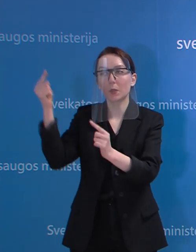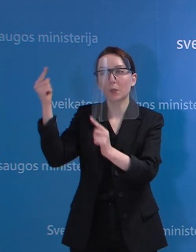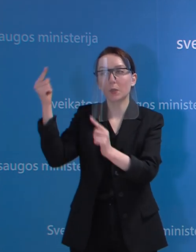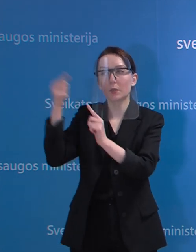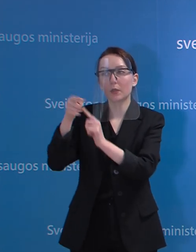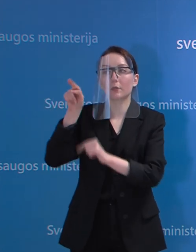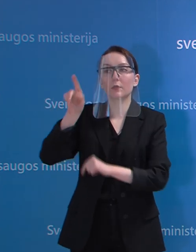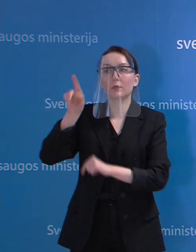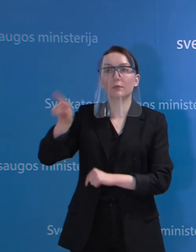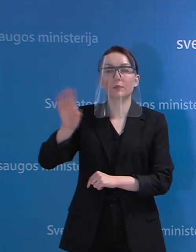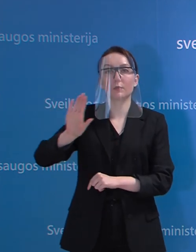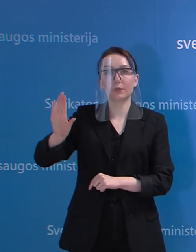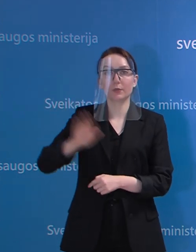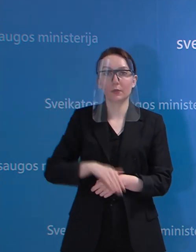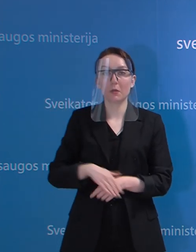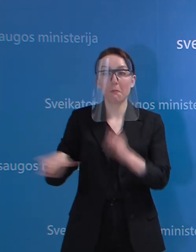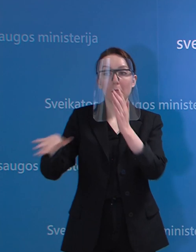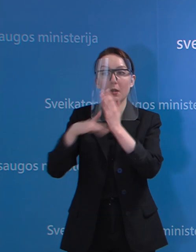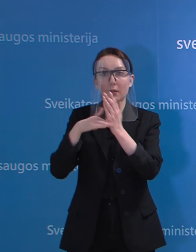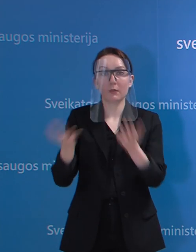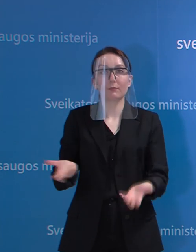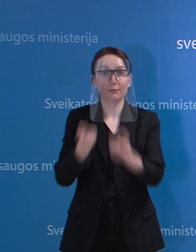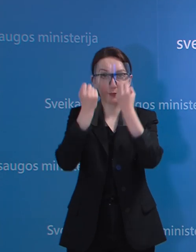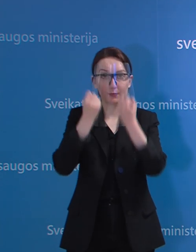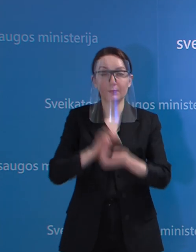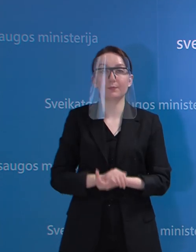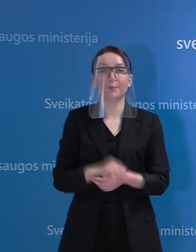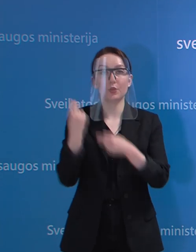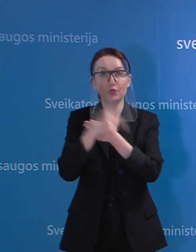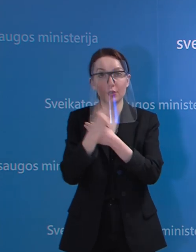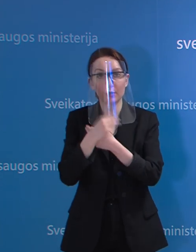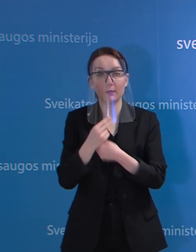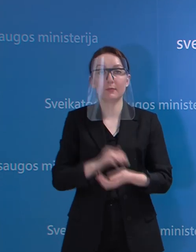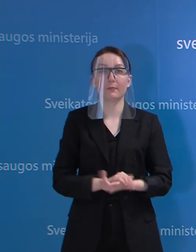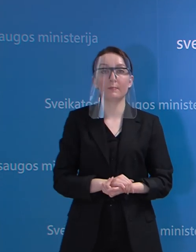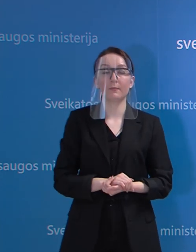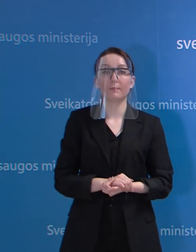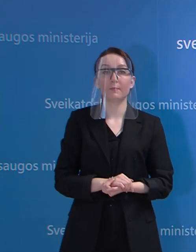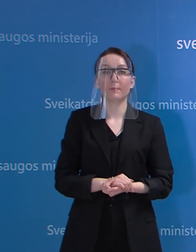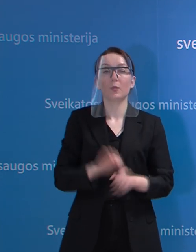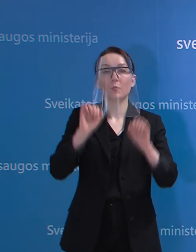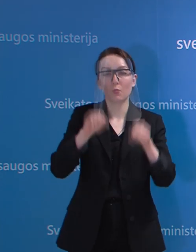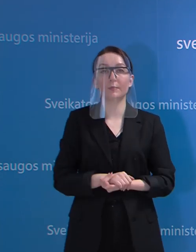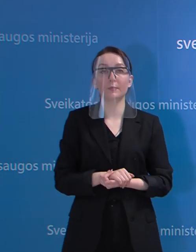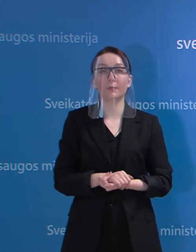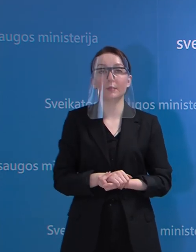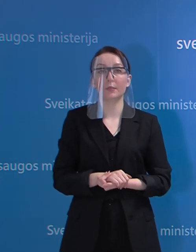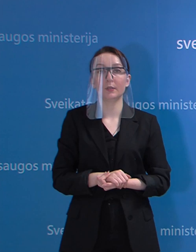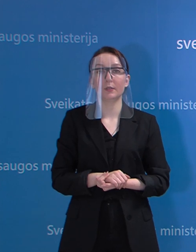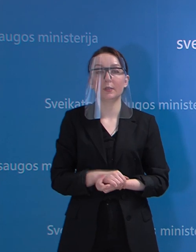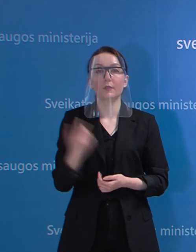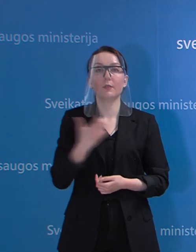yra pirmiausia suteikti žmogui pagalbą ir išgydyti. Dar kartą galiu pasikartuoti. Aš jau tą